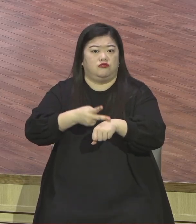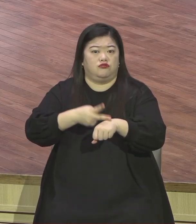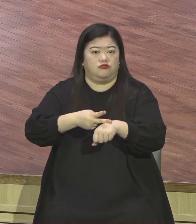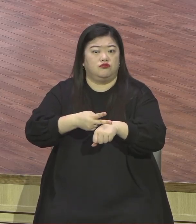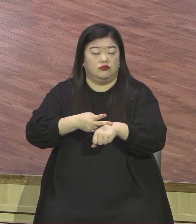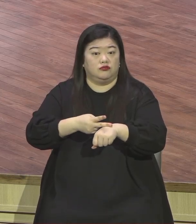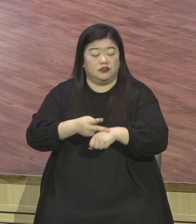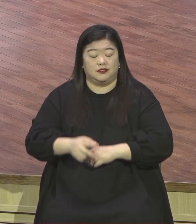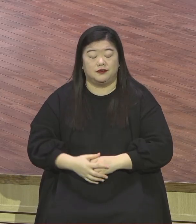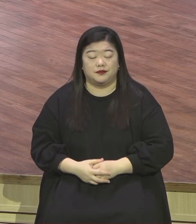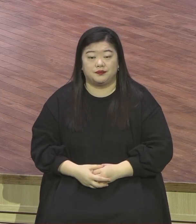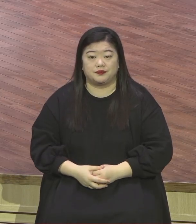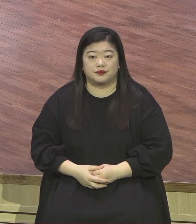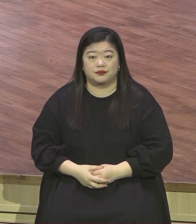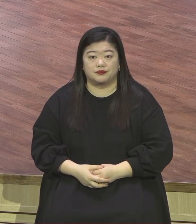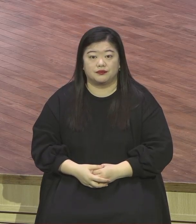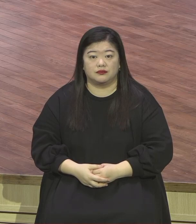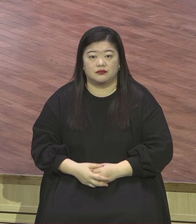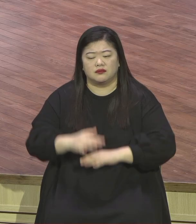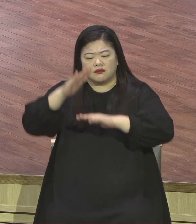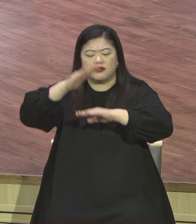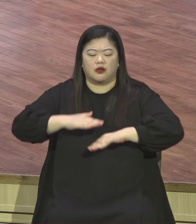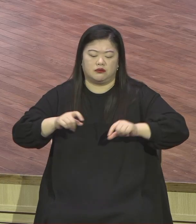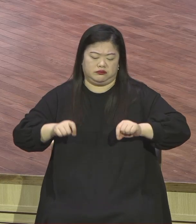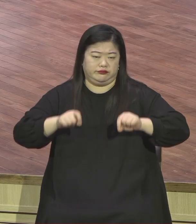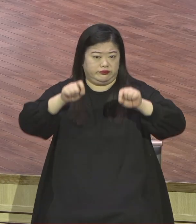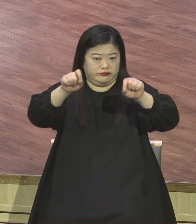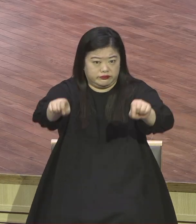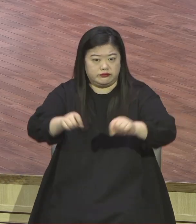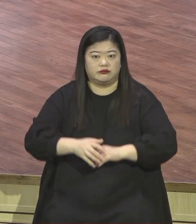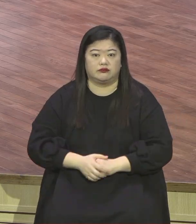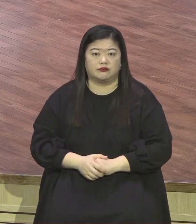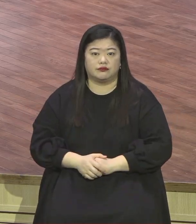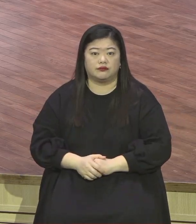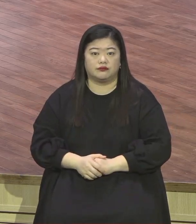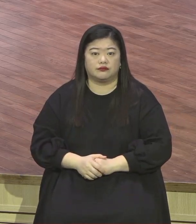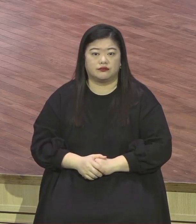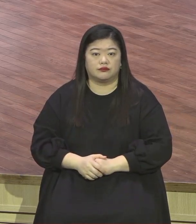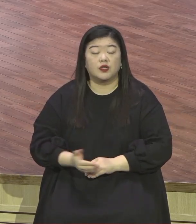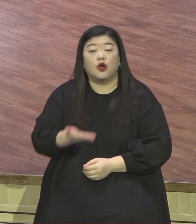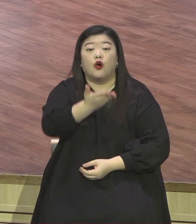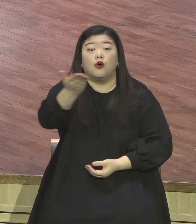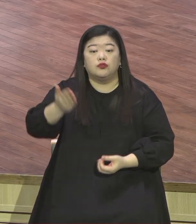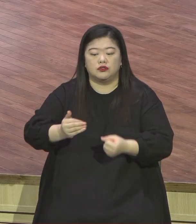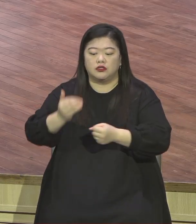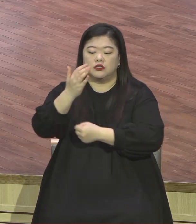성경 말씀을 주신 이유가 뭐냐 왜 성경 주었어요